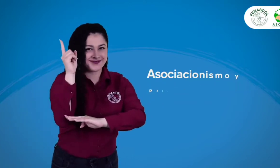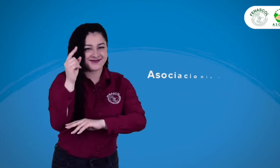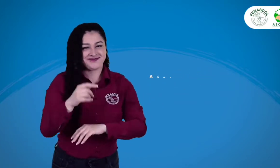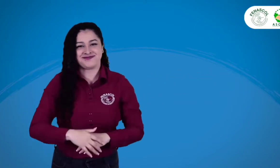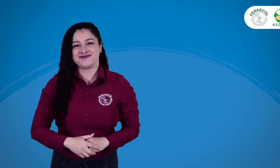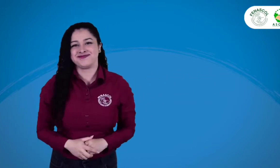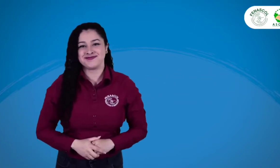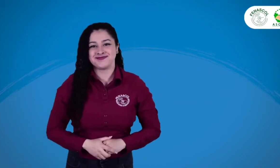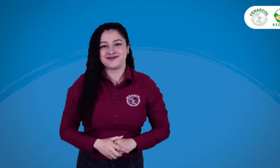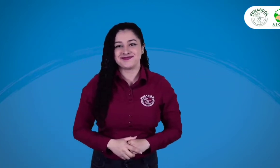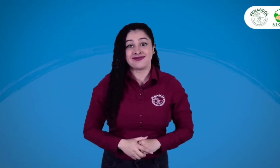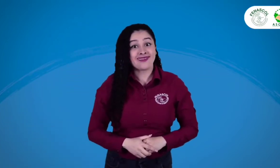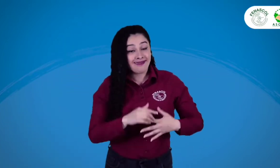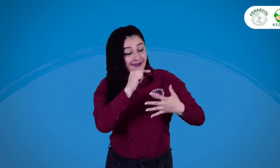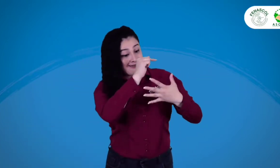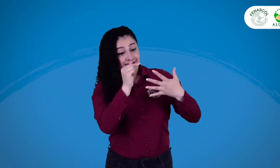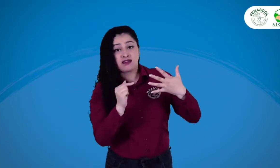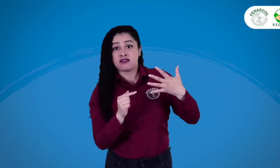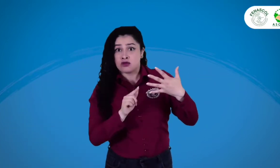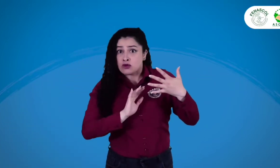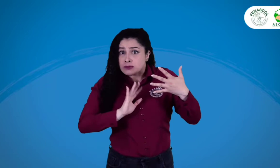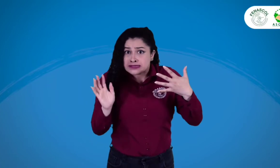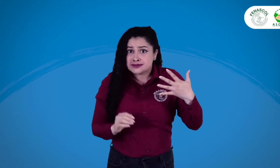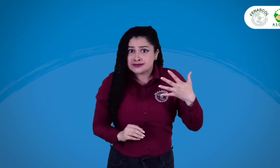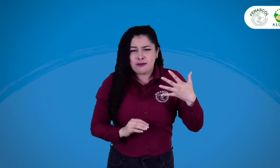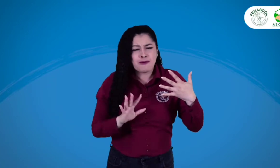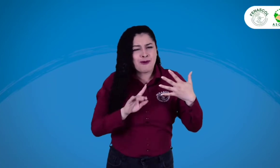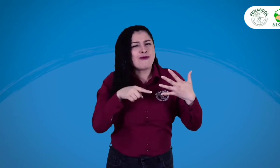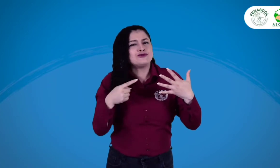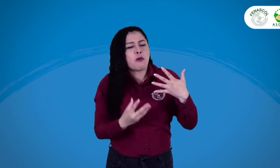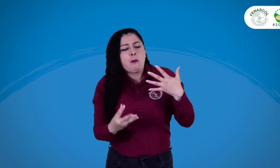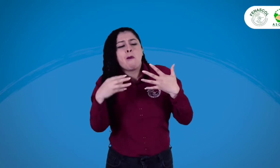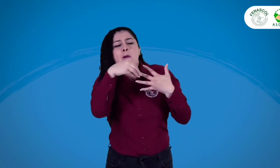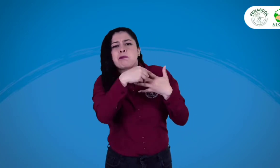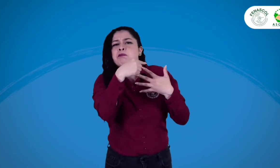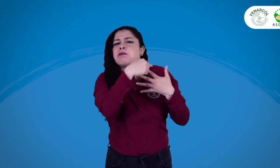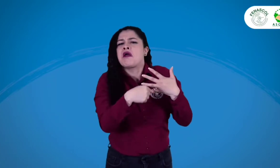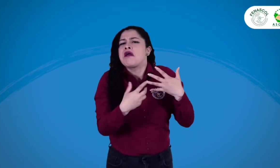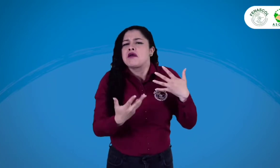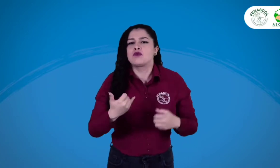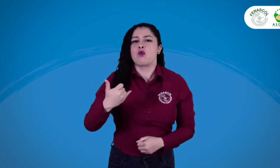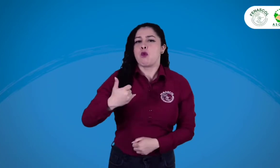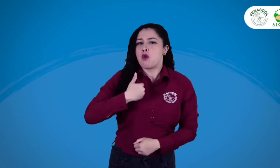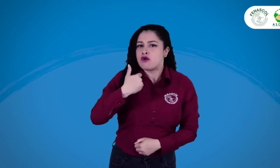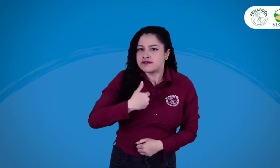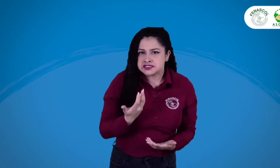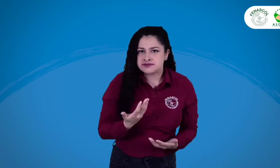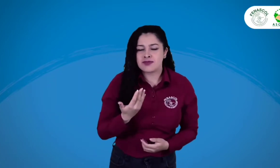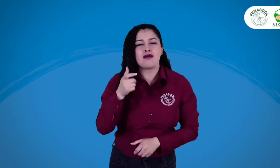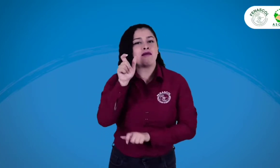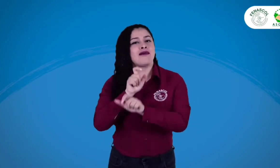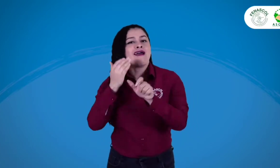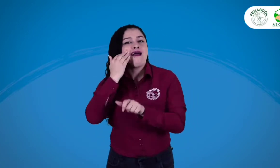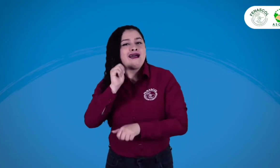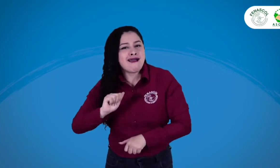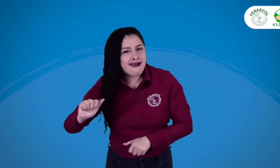Así como hablaremos de temáticas relacionadas con juventudes,